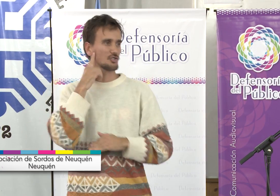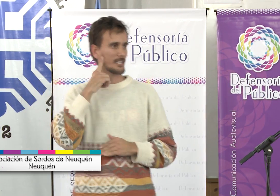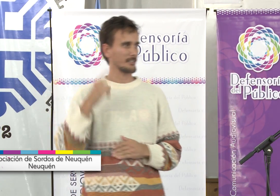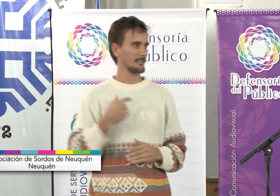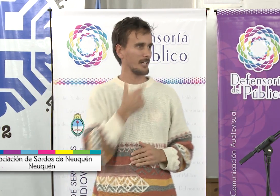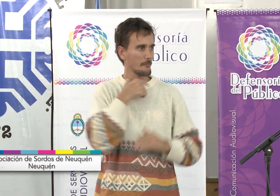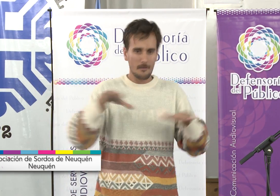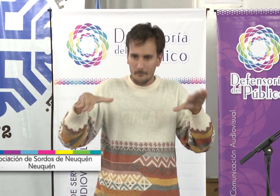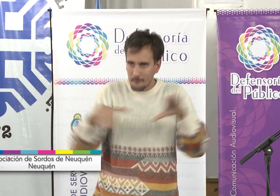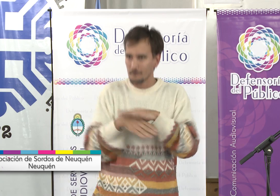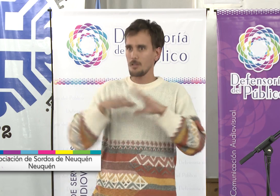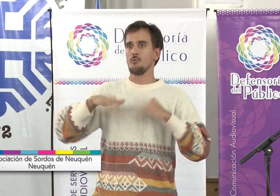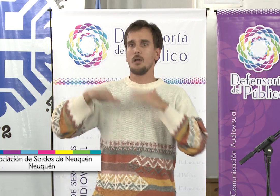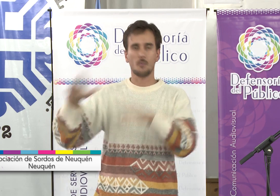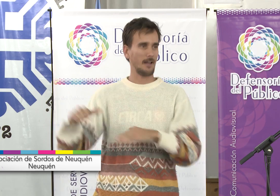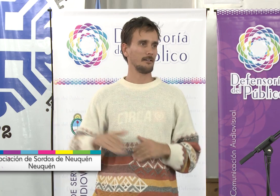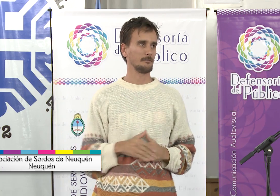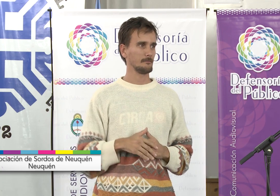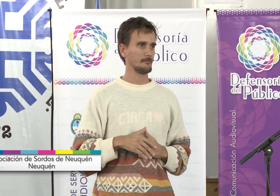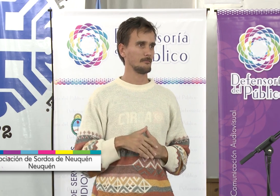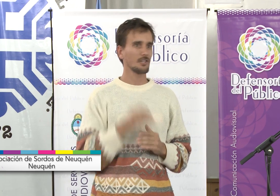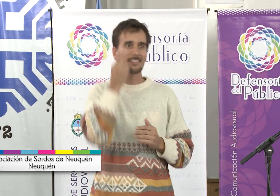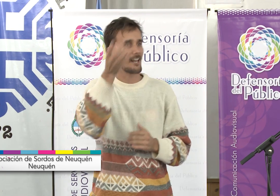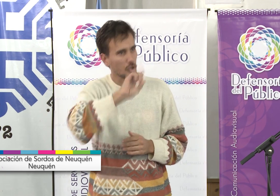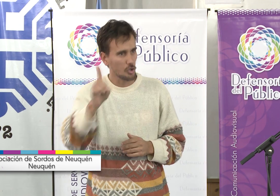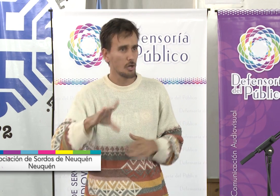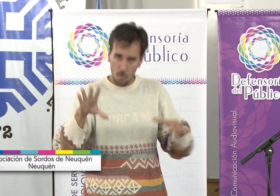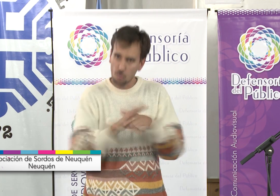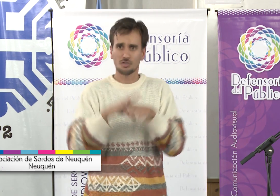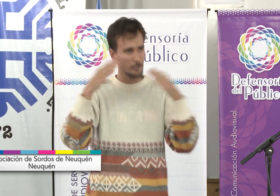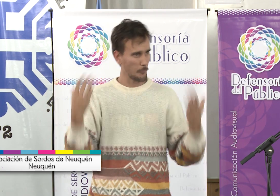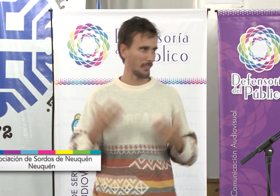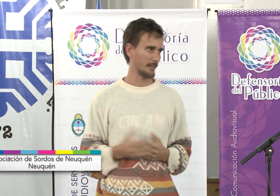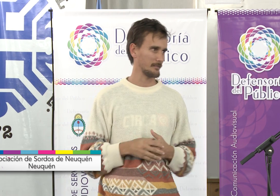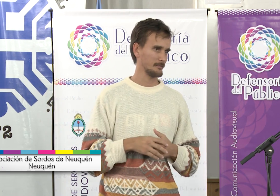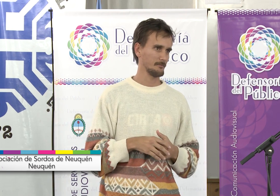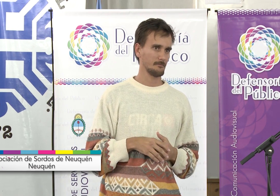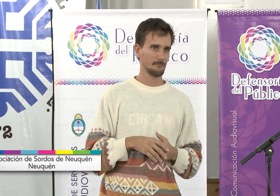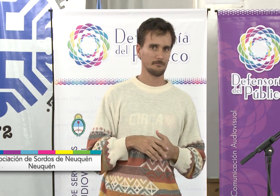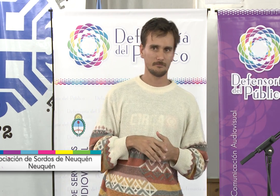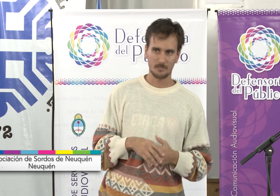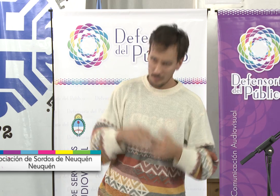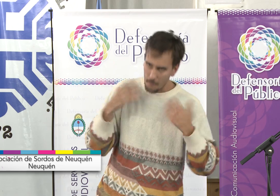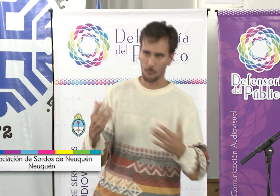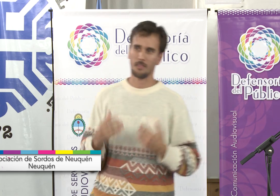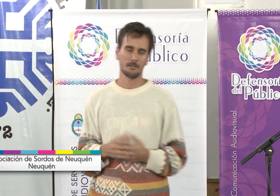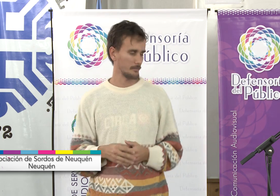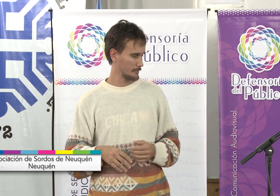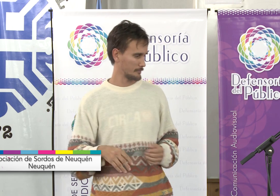Y necesitamos estar en igualdad de condiciones que las personas oyentes. No enterarnos tarde. Poder acceder a la